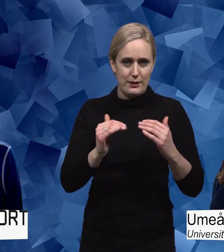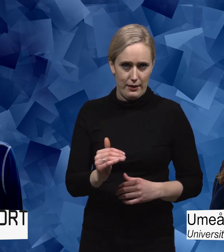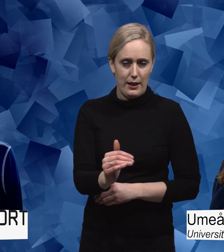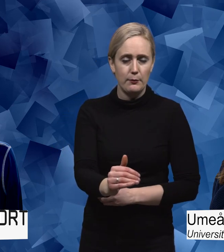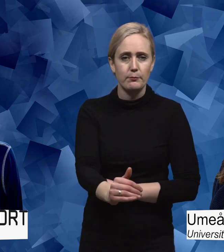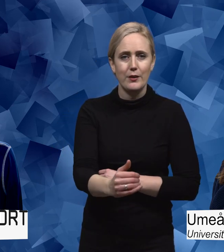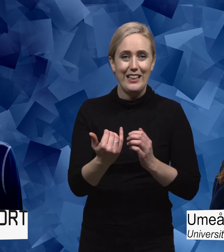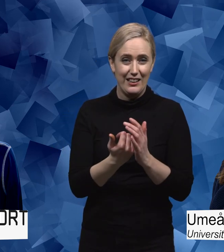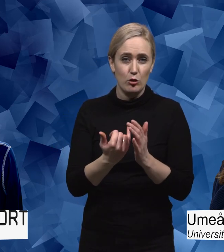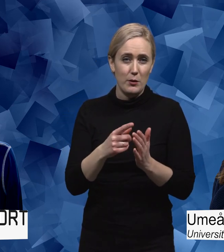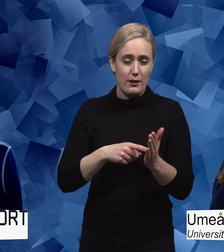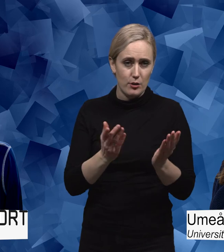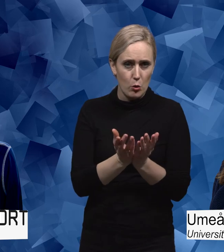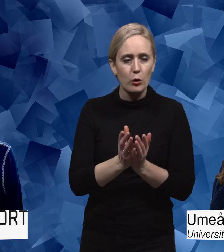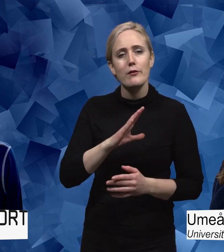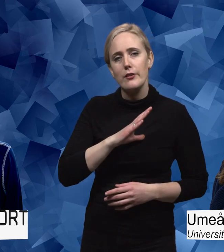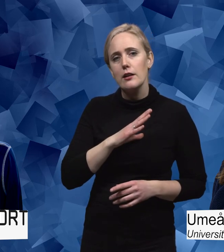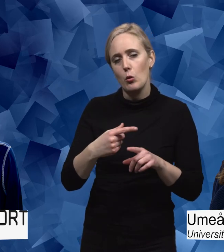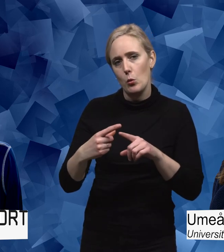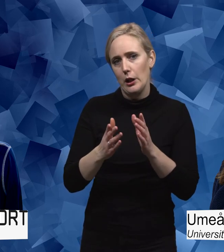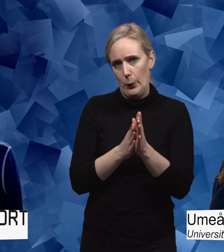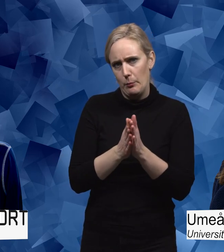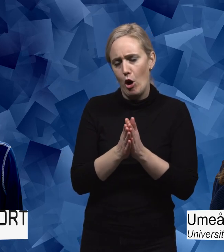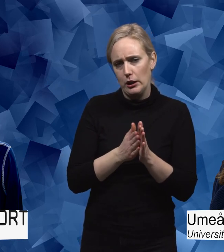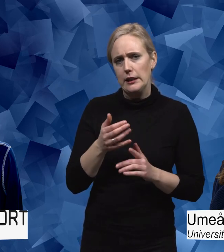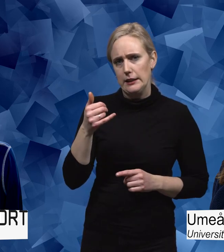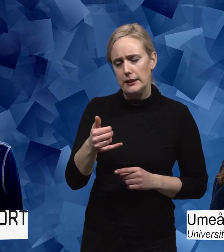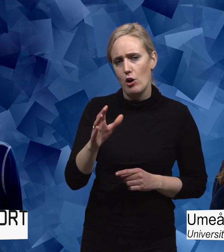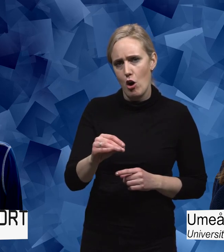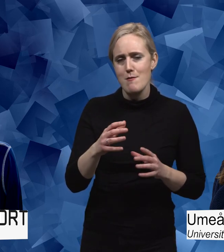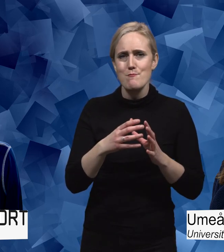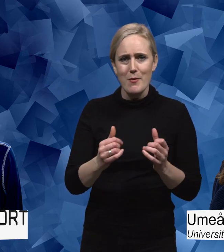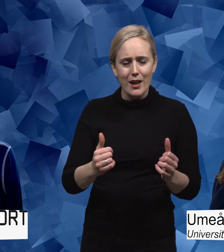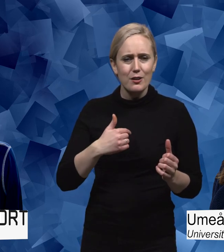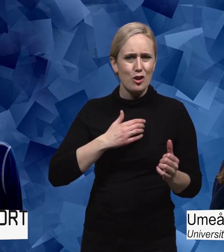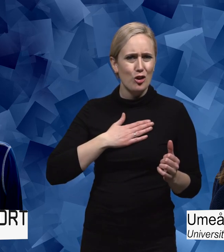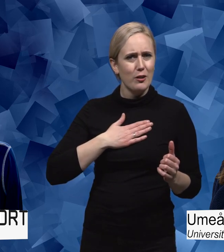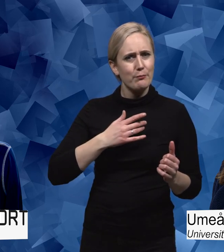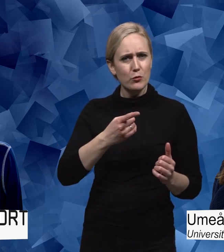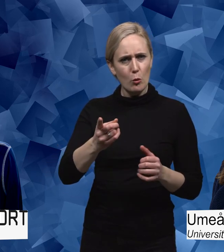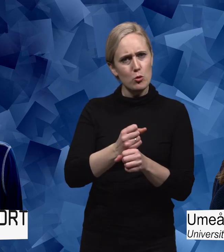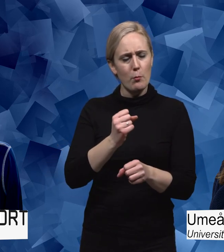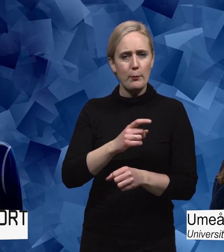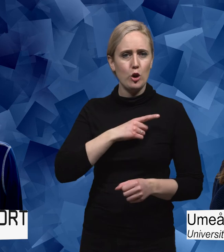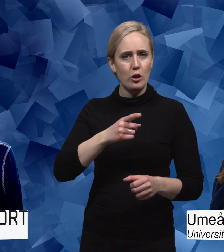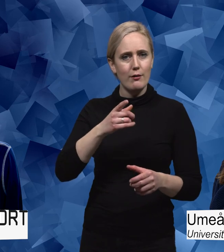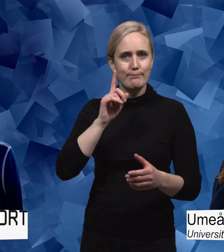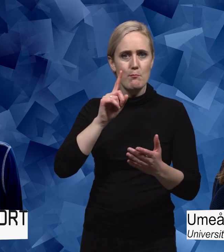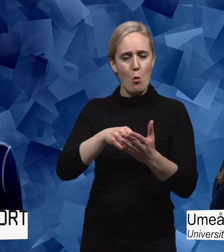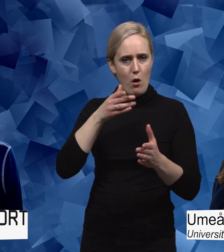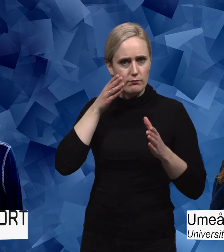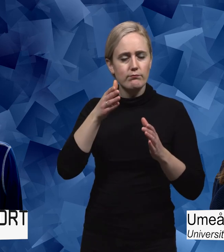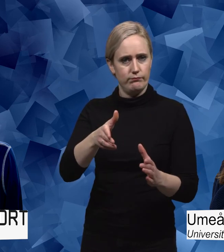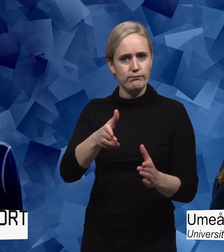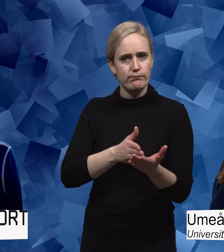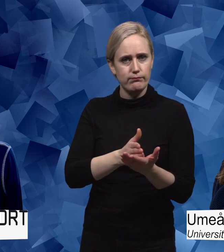och det finns ju som andra utmaningar där men det som är det, jag tyckte att man jobbade ganska målenriktat också